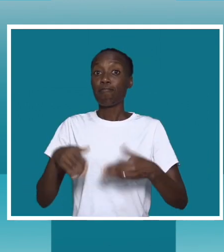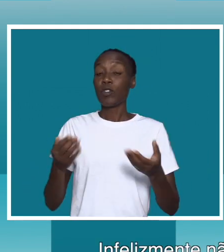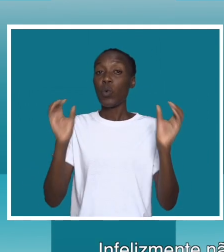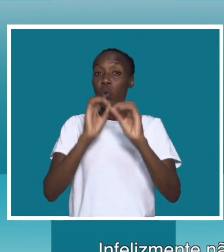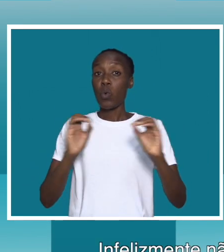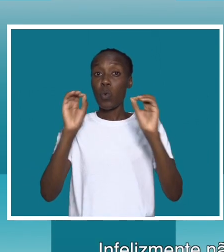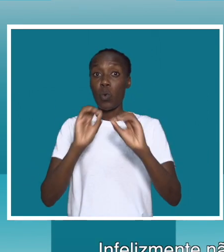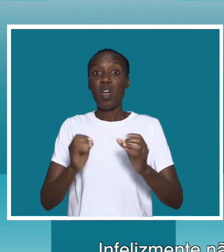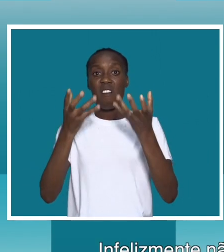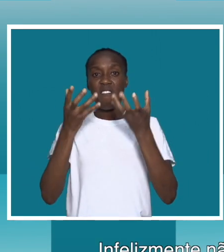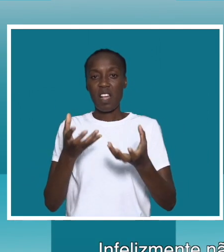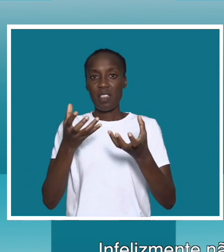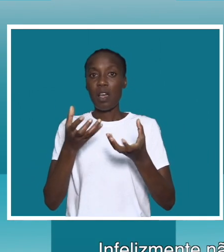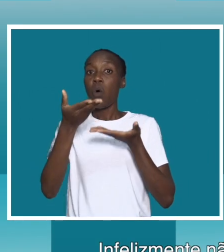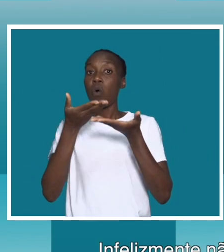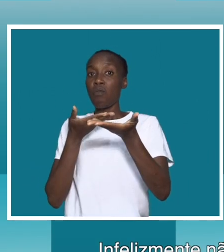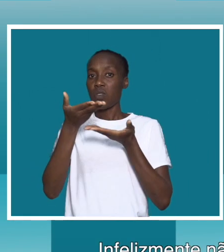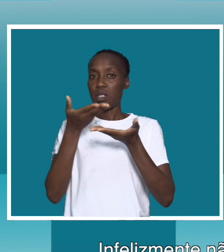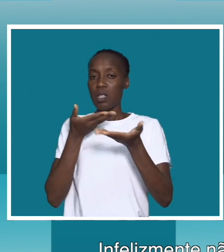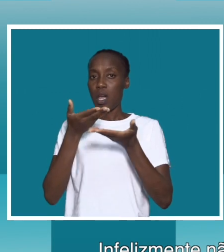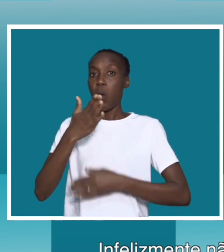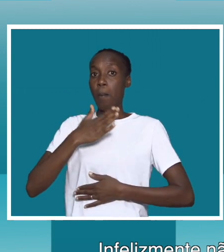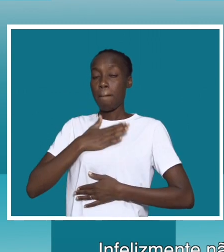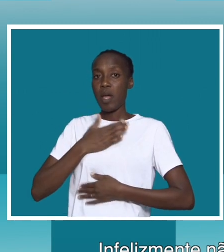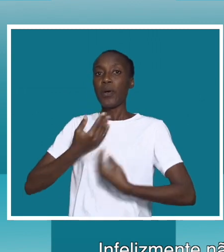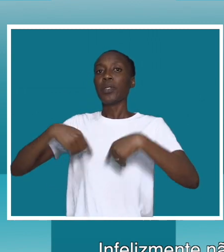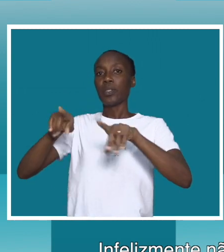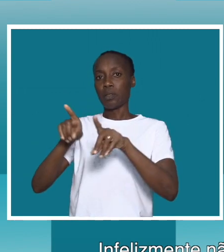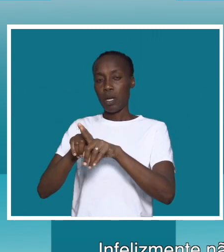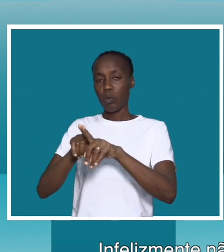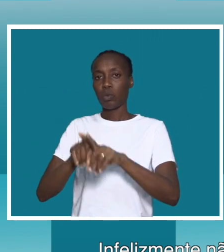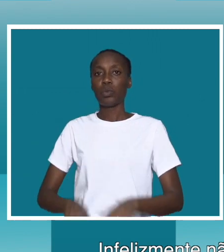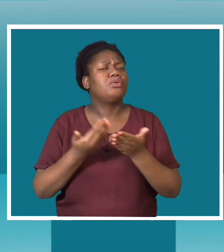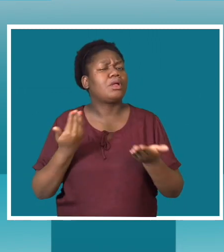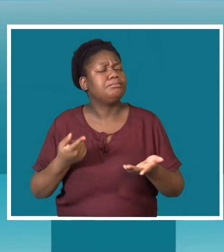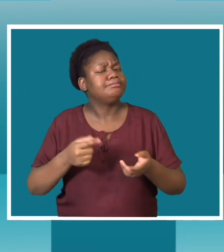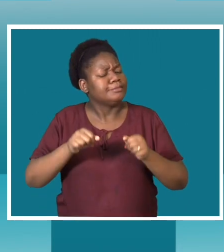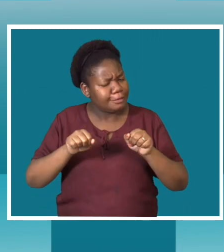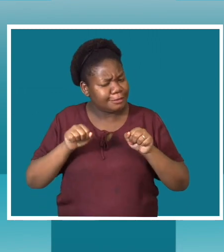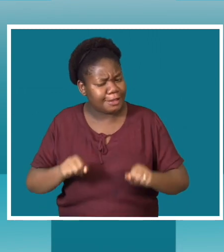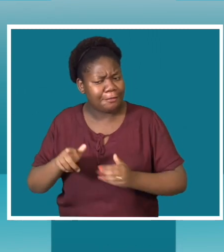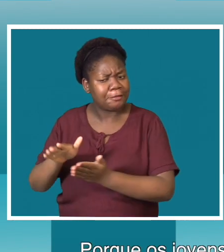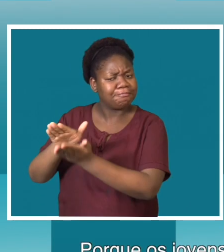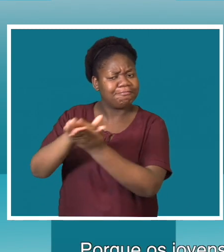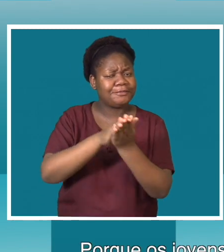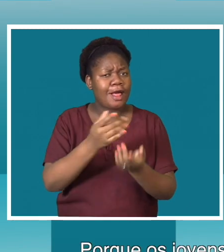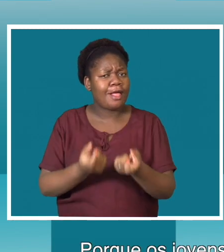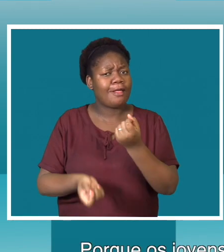infelizmente ainda não nem com os meus irmãos porque os jovens precisam de